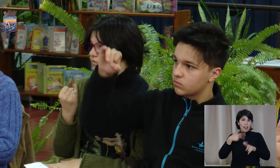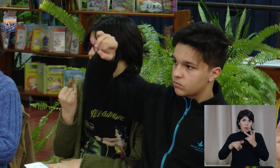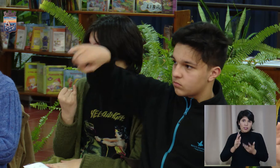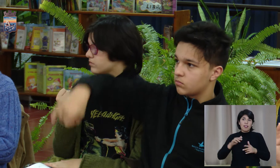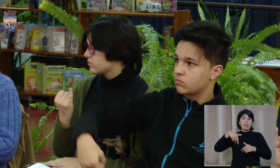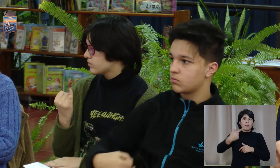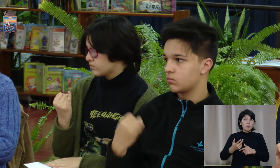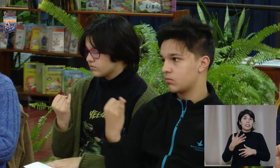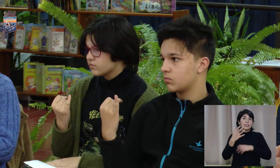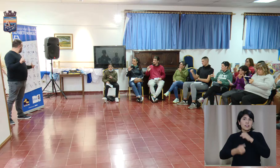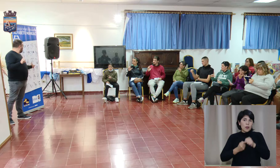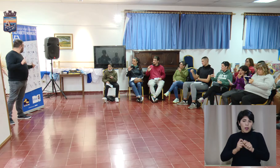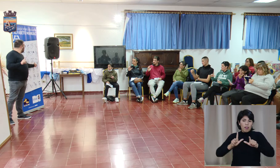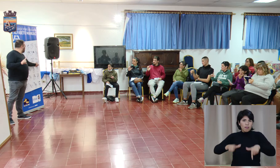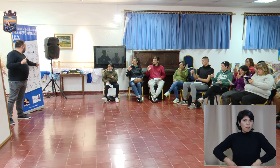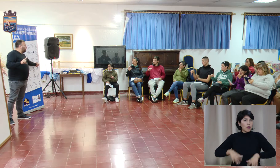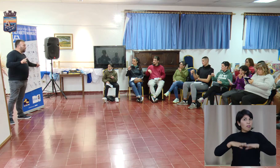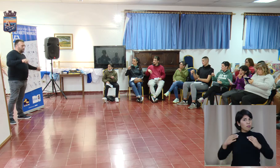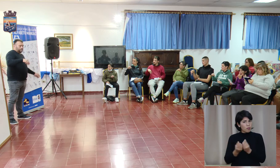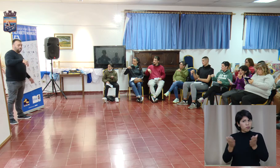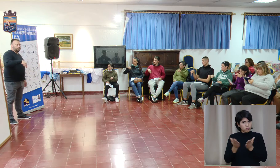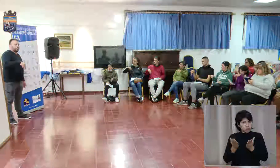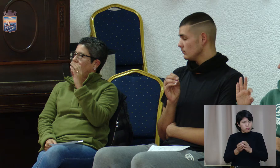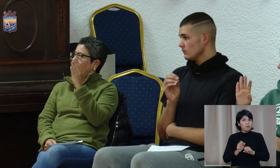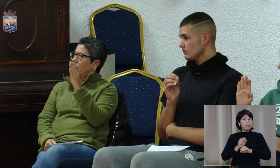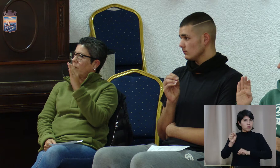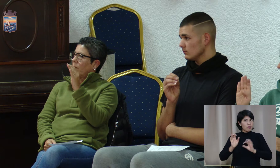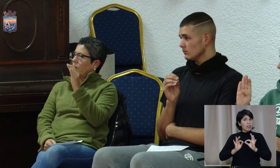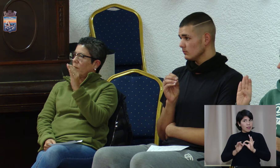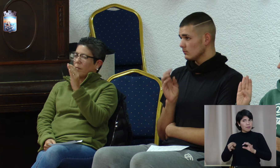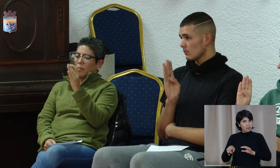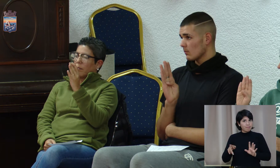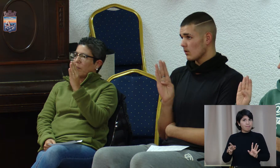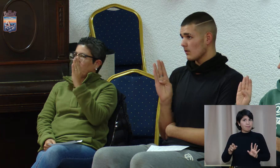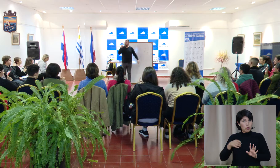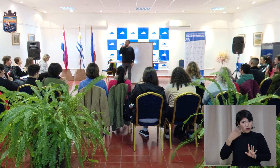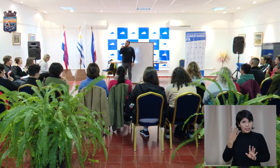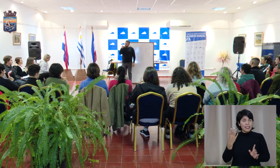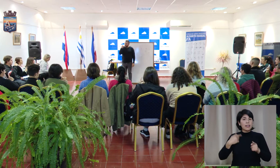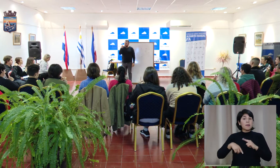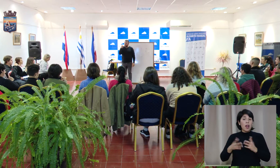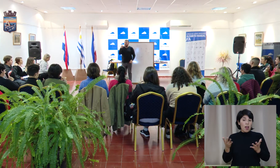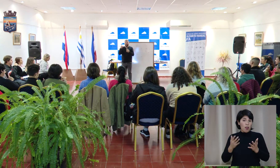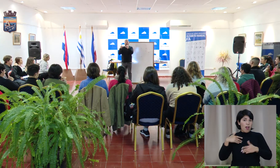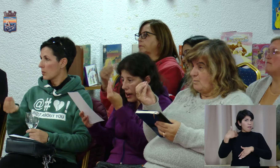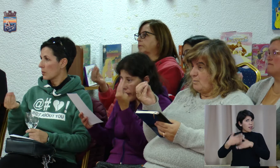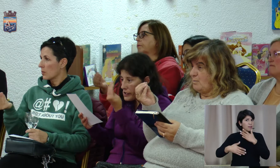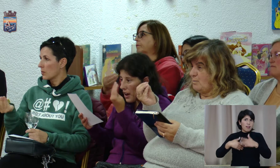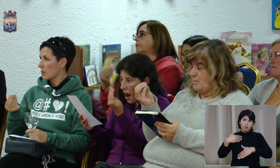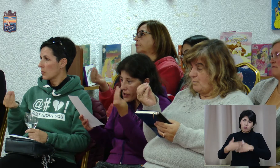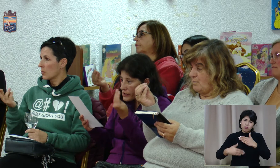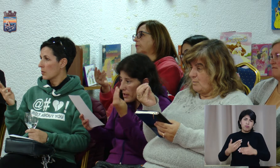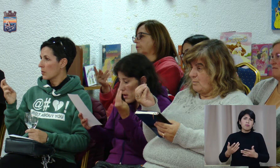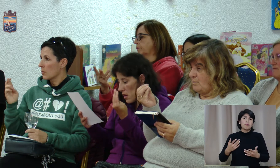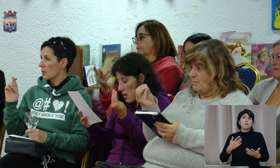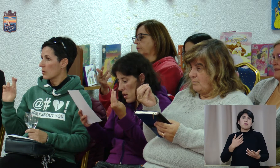licenciatura, que son cinco años en total. Pero en este momento se está avanzando muchísimo y bueno, si nos